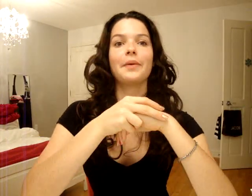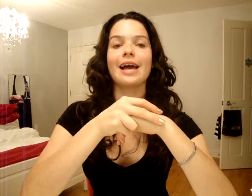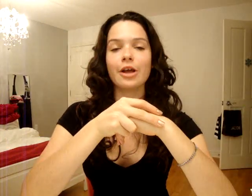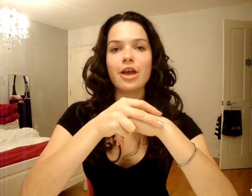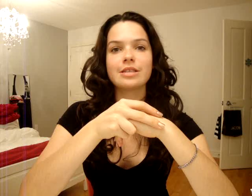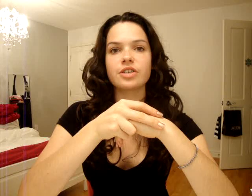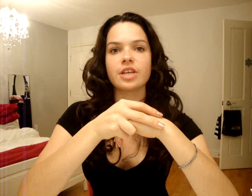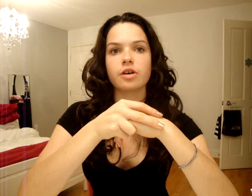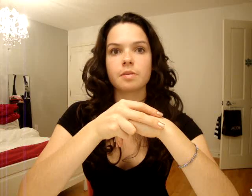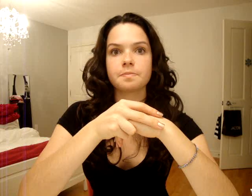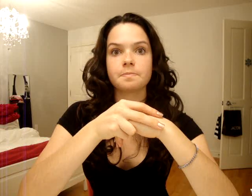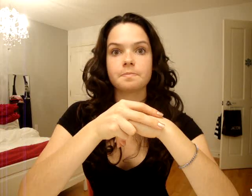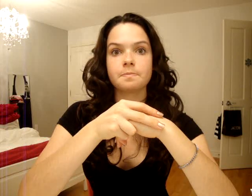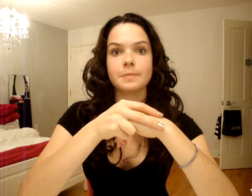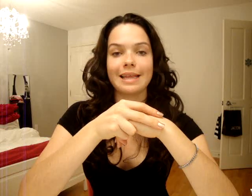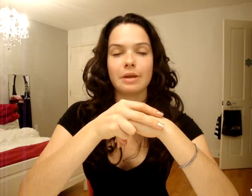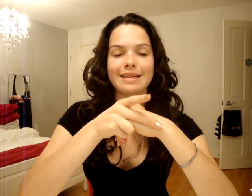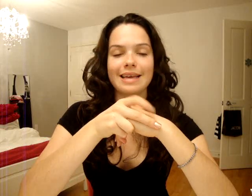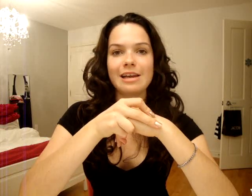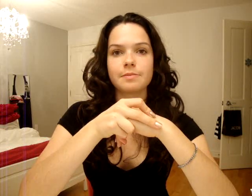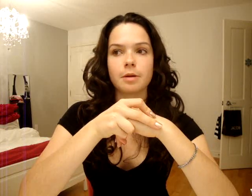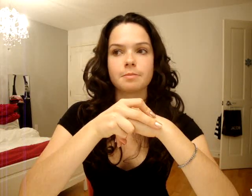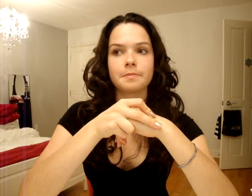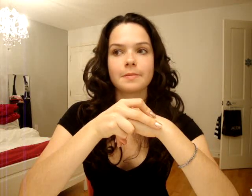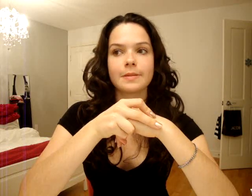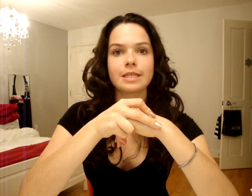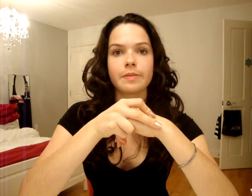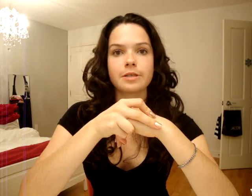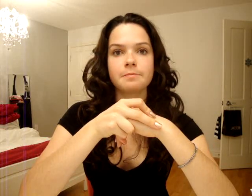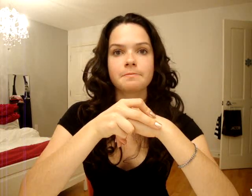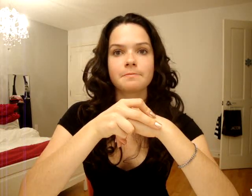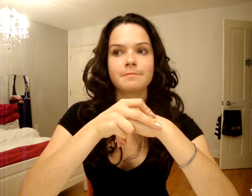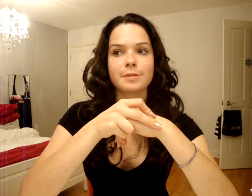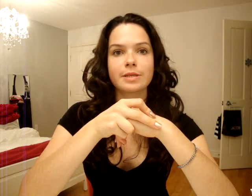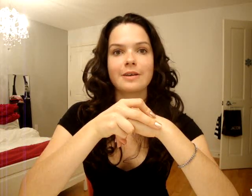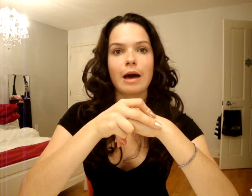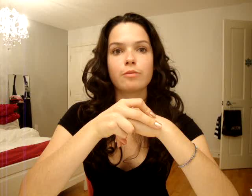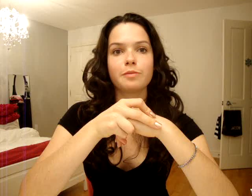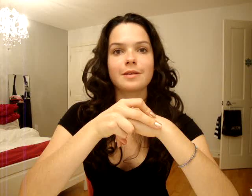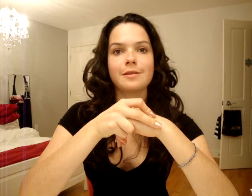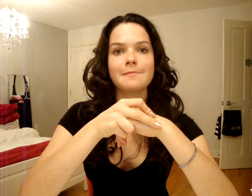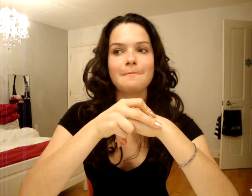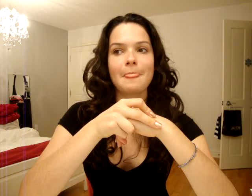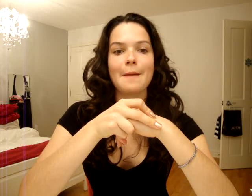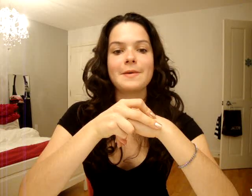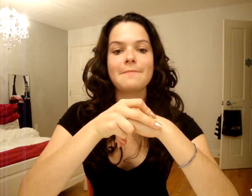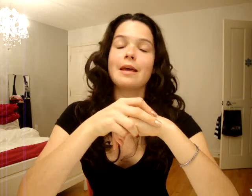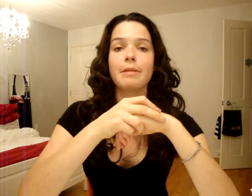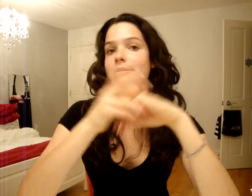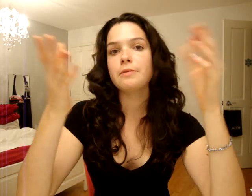Ouais, quand le gars, il a dit ça, j'étais genre, attends, les 400, comme 400 personnes. C'est parce que c vraiment beaucoup de personnes, là. Puis, mais d